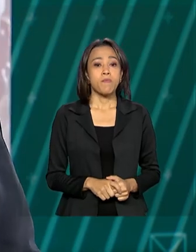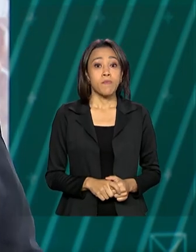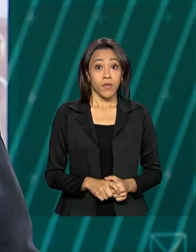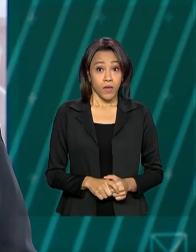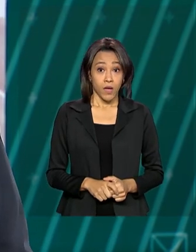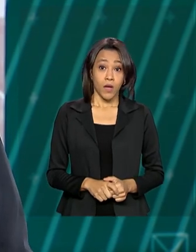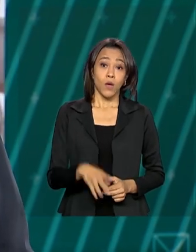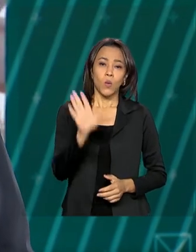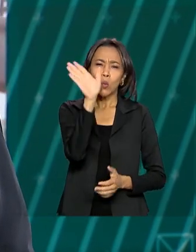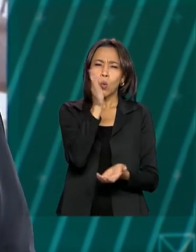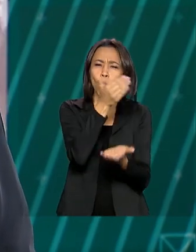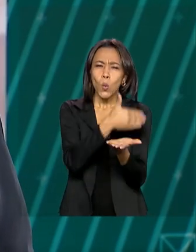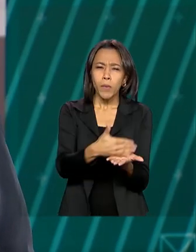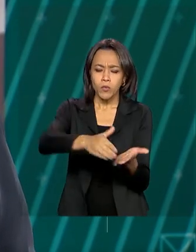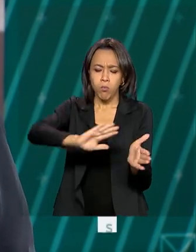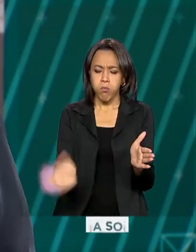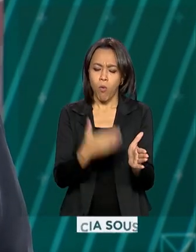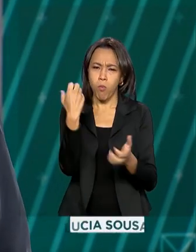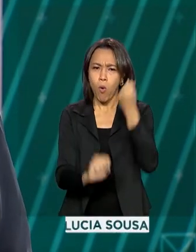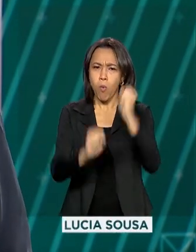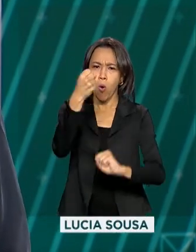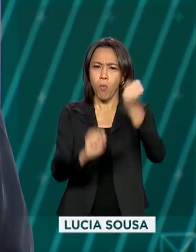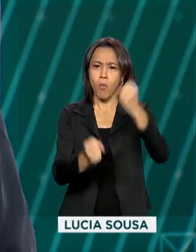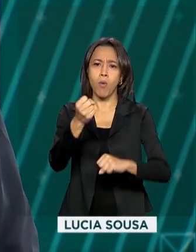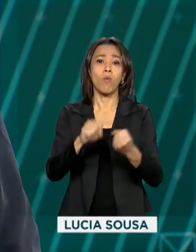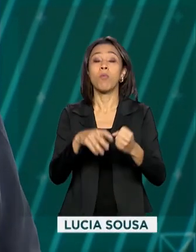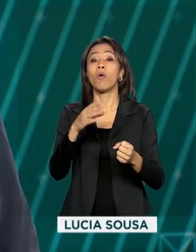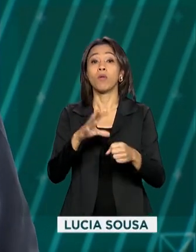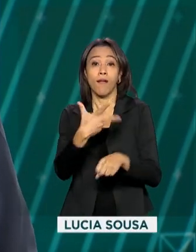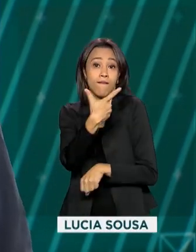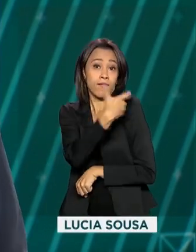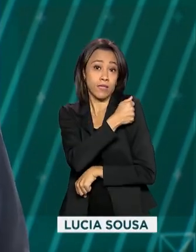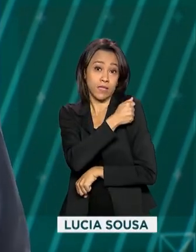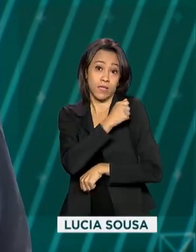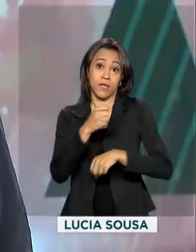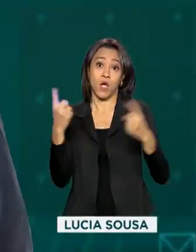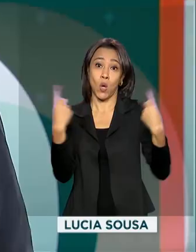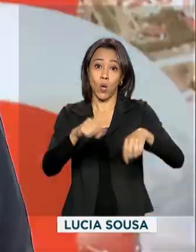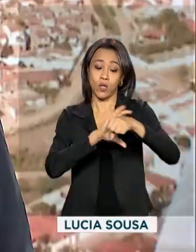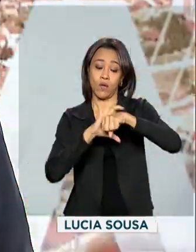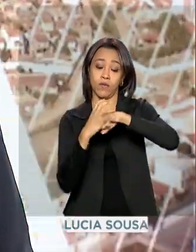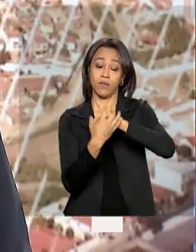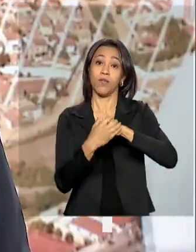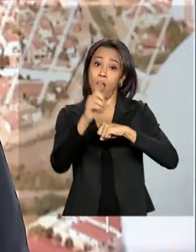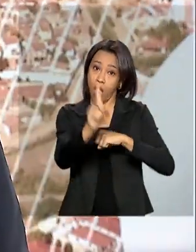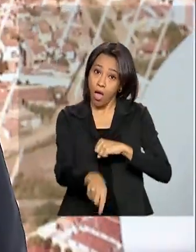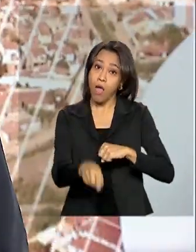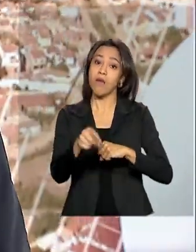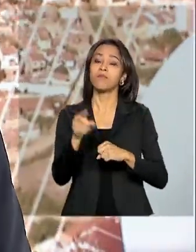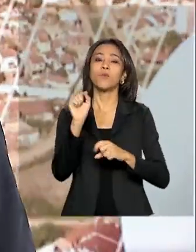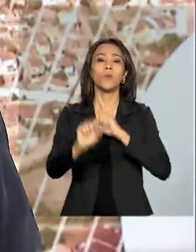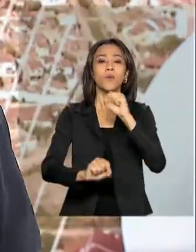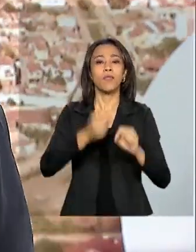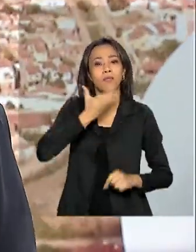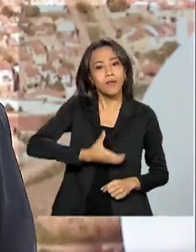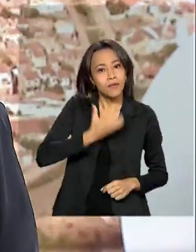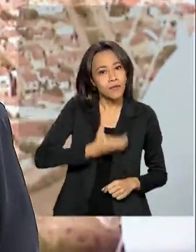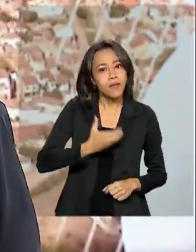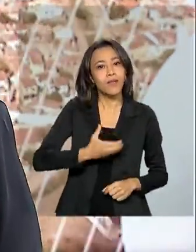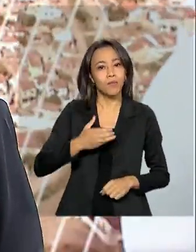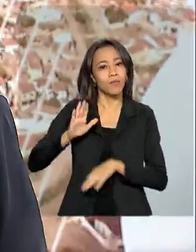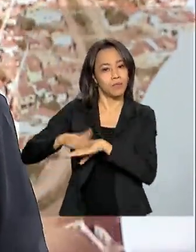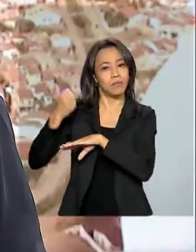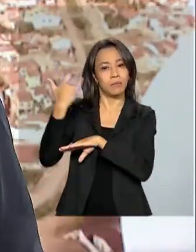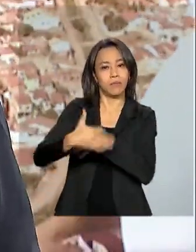O início da produção da vacina contra a Covid-19 no Brasil está previsto para dezembro deste ano, segundo o Ministério da